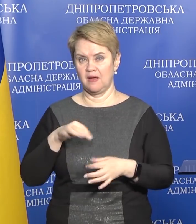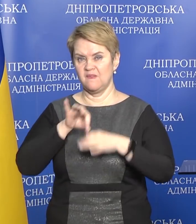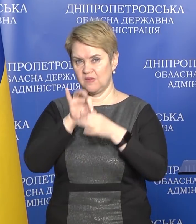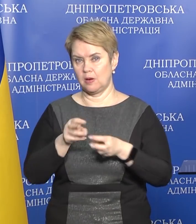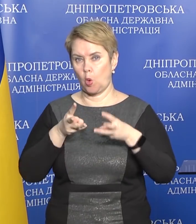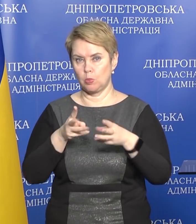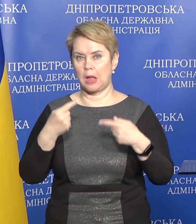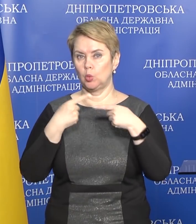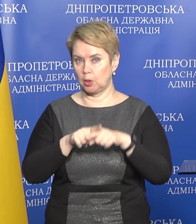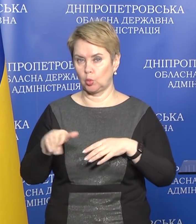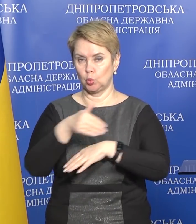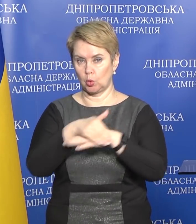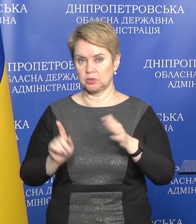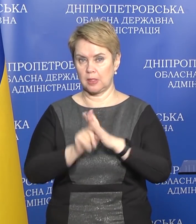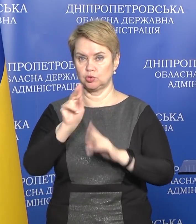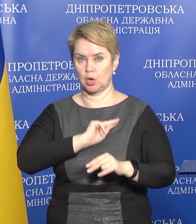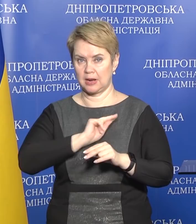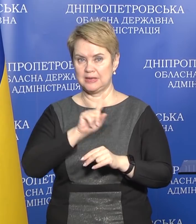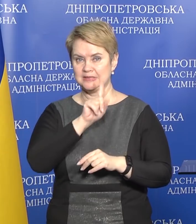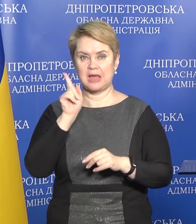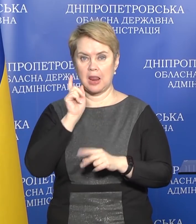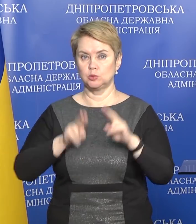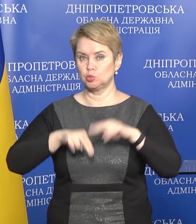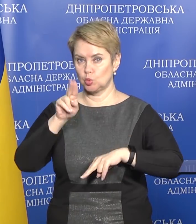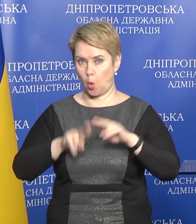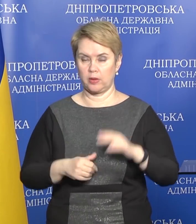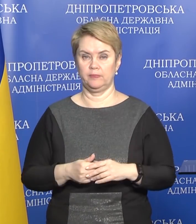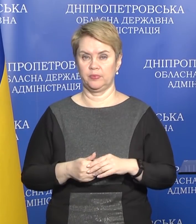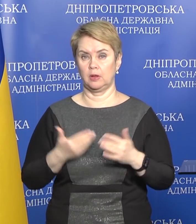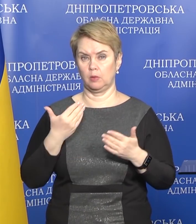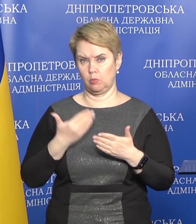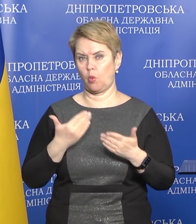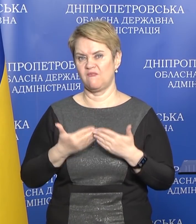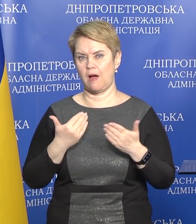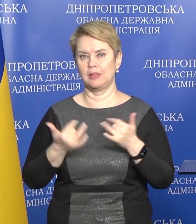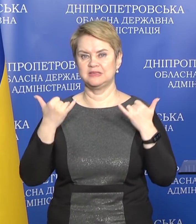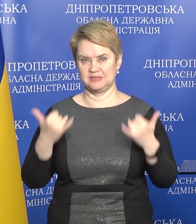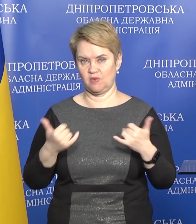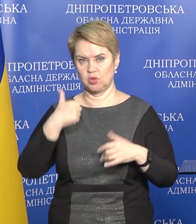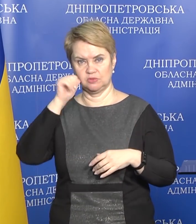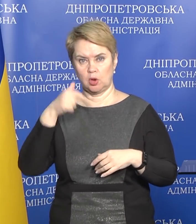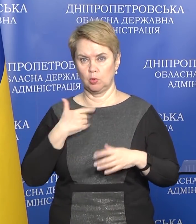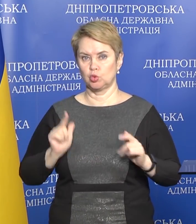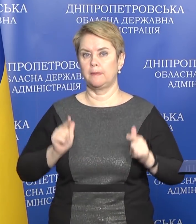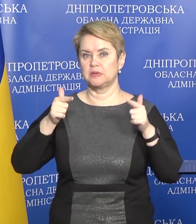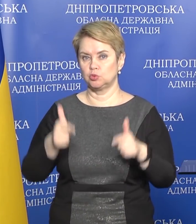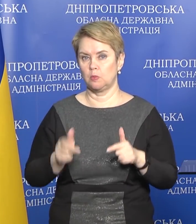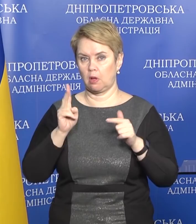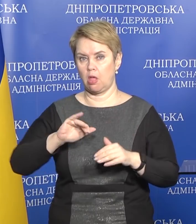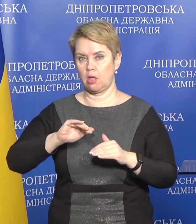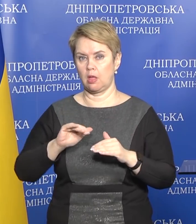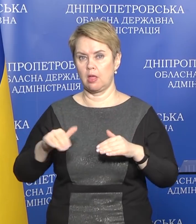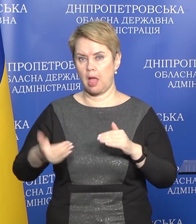вывели коммунальную технику на улице, начал работать зеленстрой. И буквально сегодня, вчера, мы уже приступили к